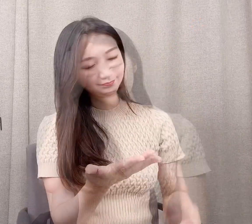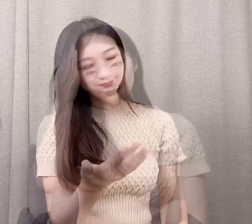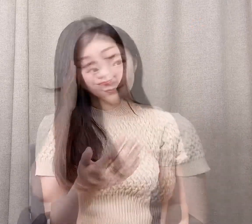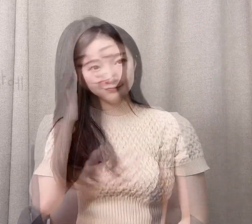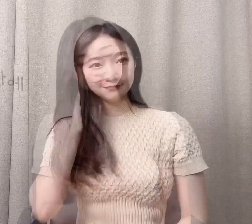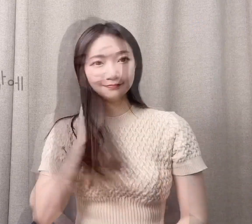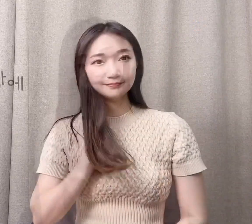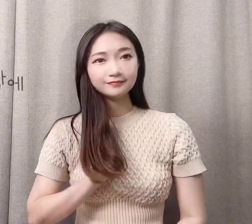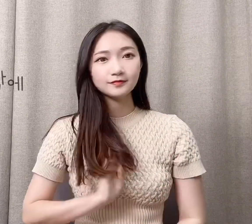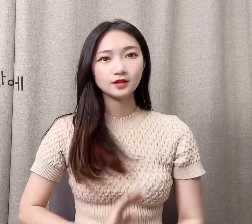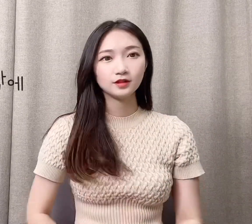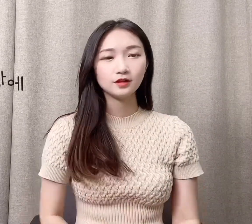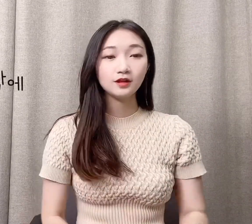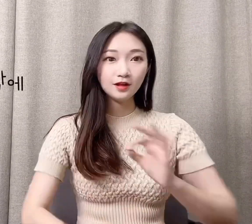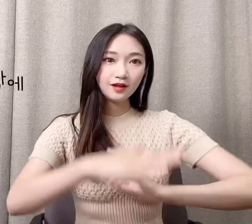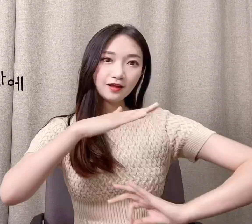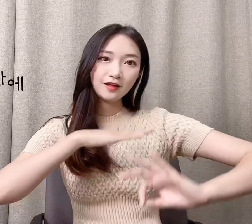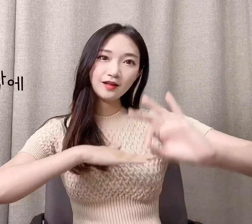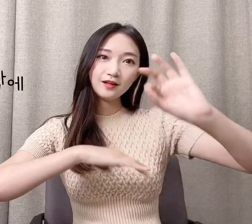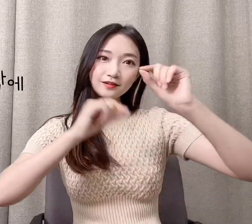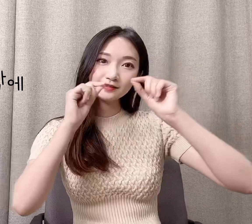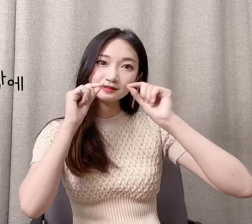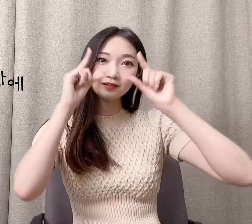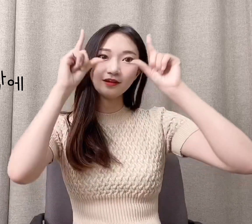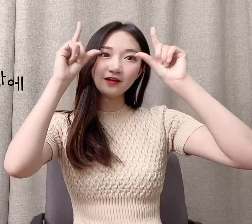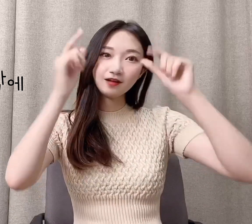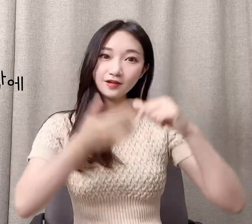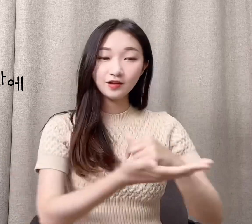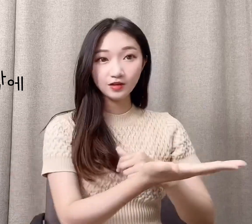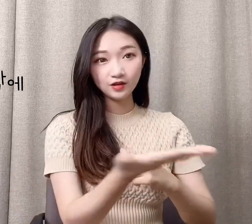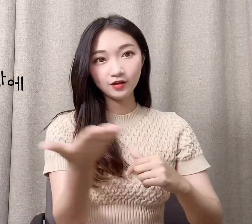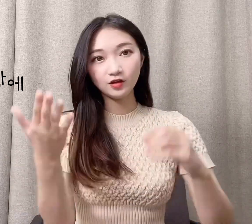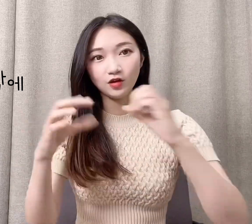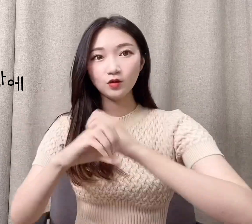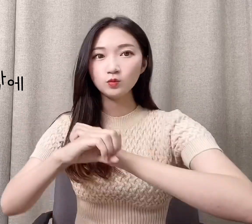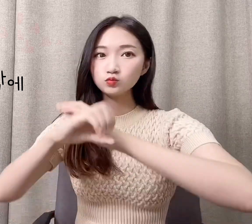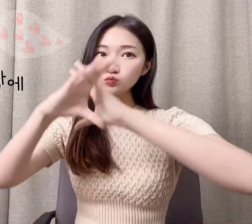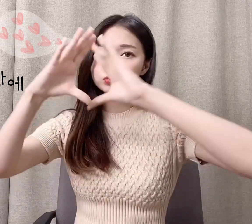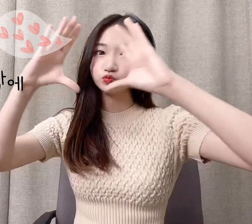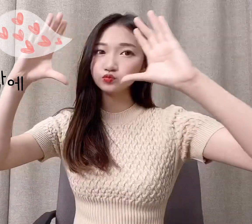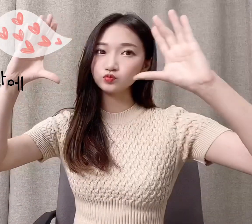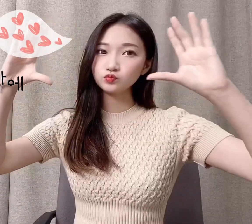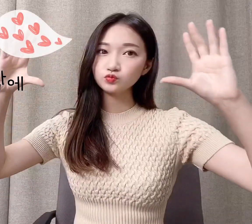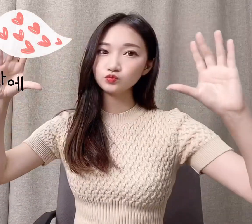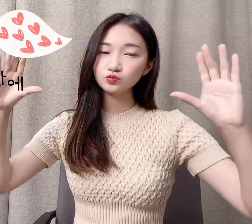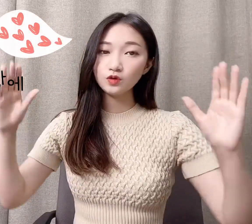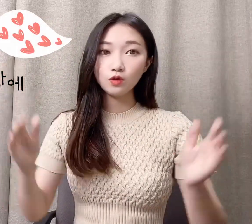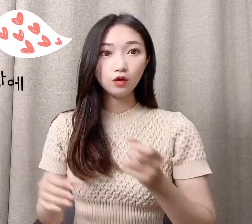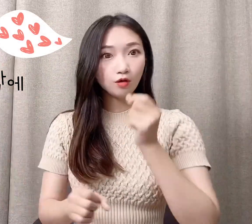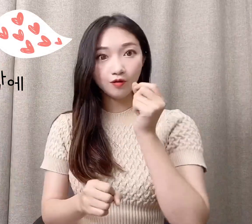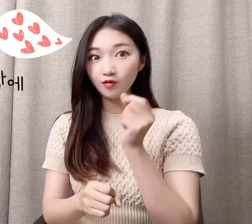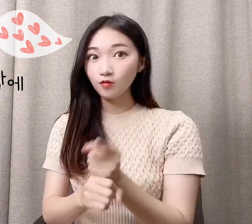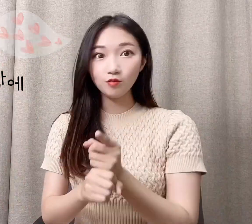아침을 깨우는 이 생각에 모든 생각